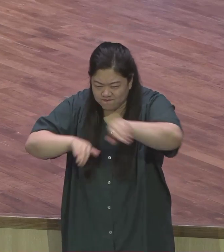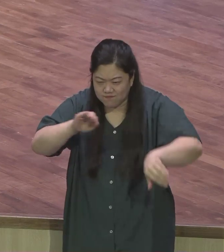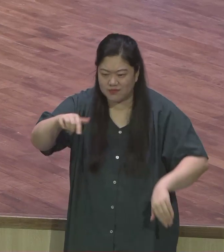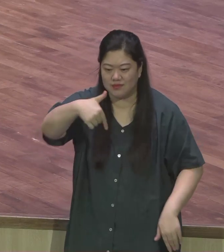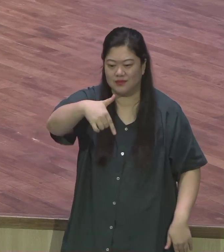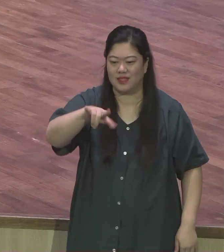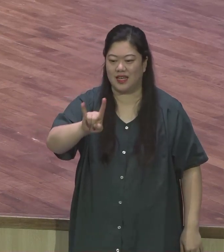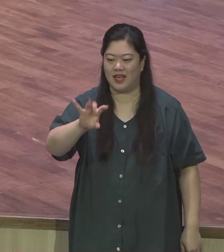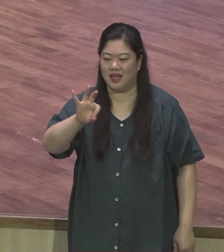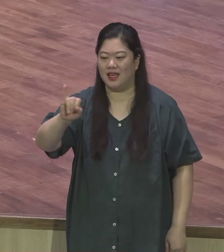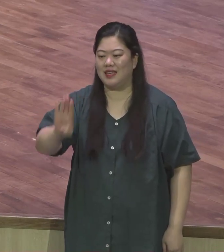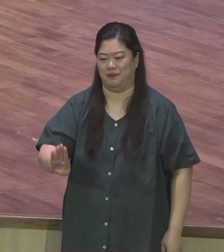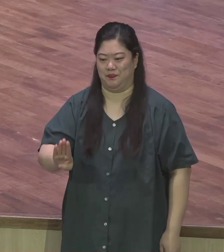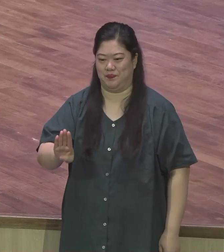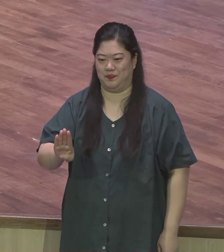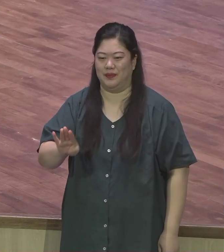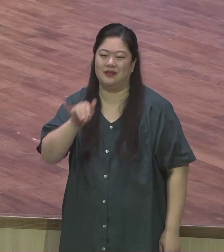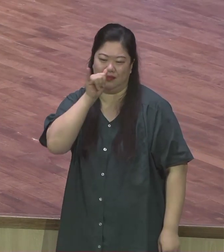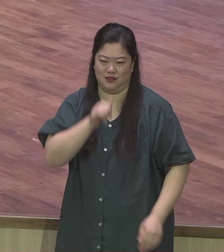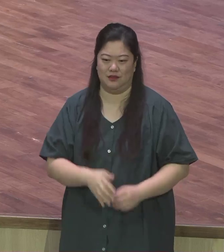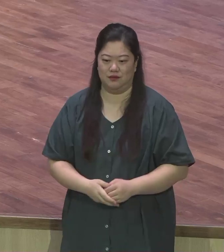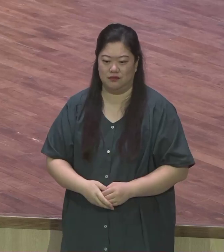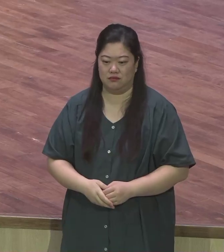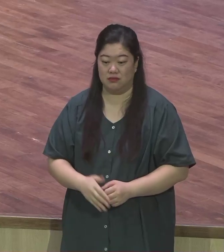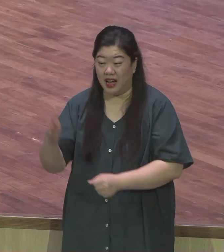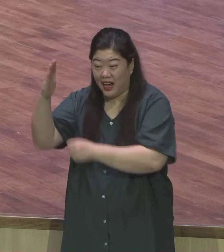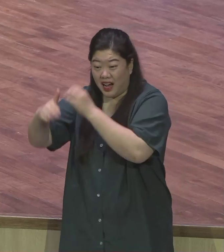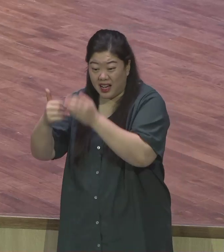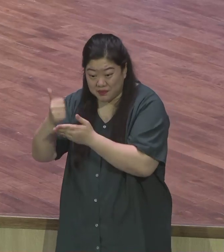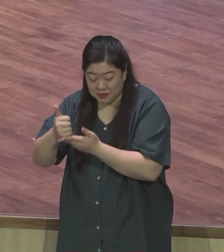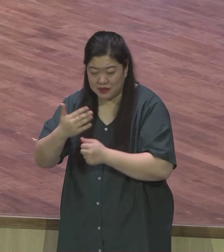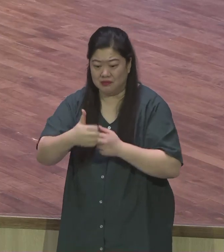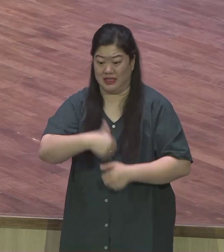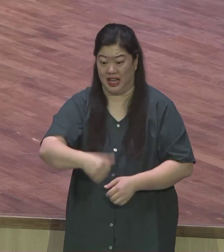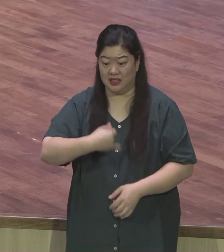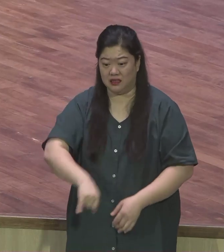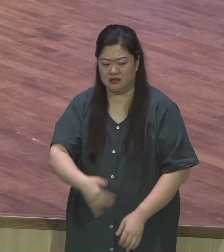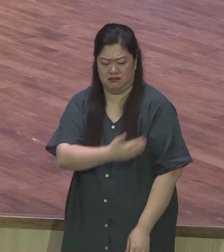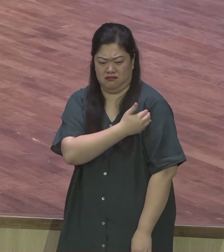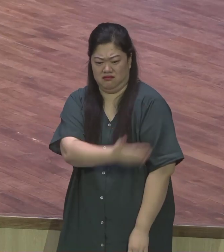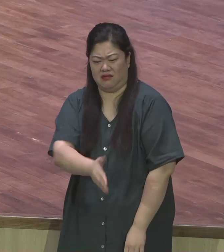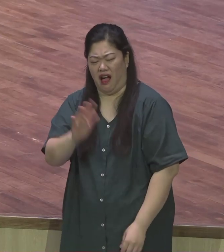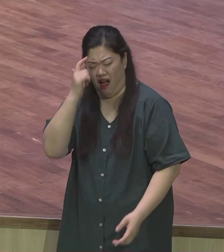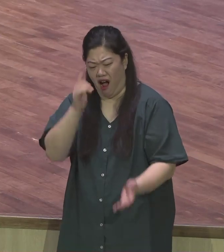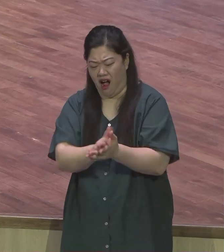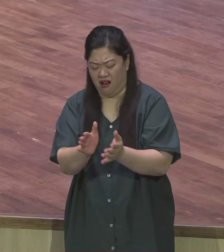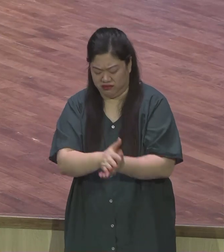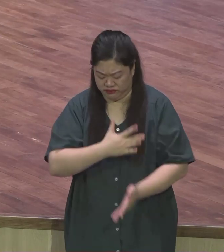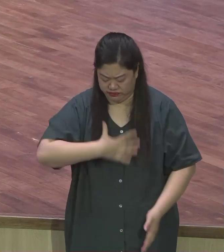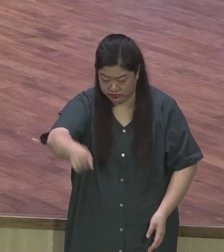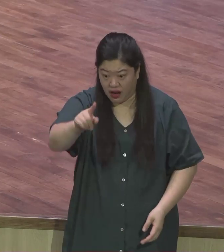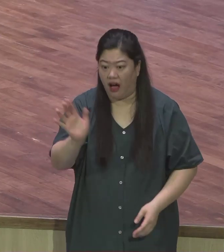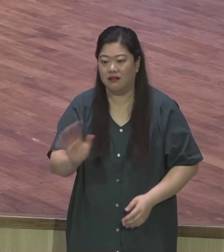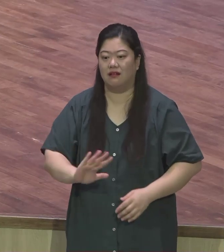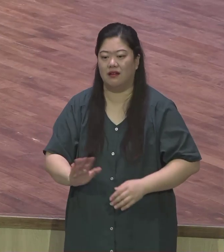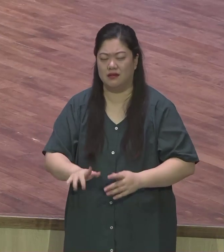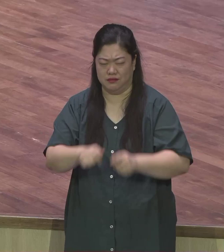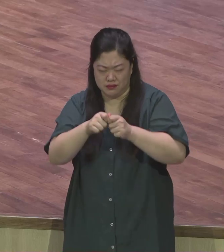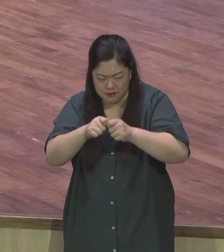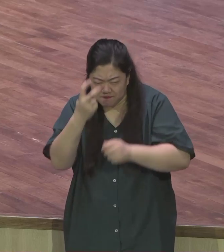것입니다 하나님의 자녀를 일대일로 일거수일투족 또 우리의 마음의 중심까지 아시고 여러분들을